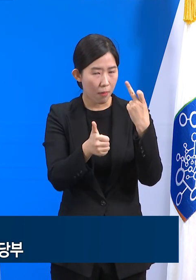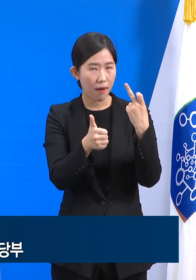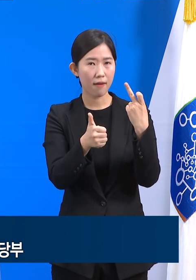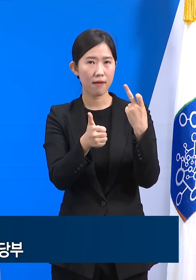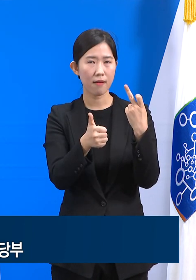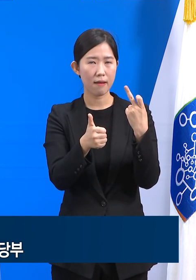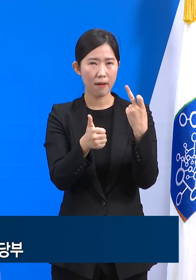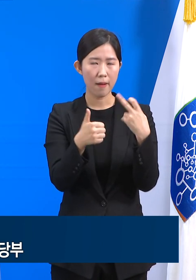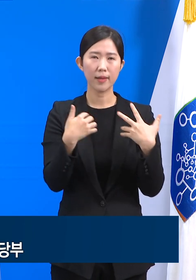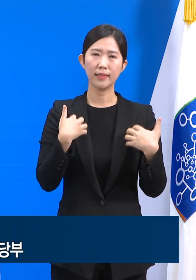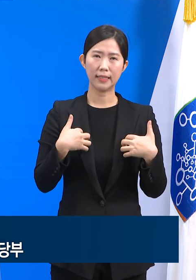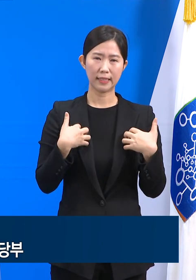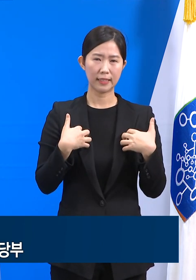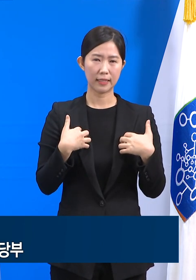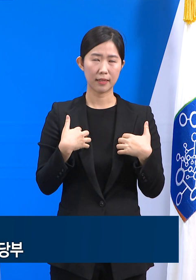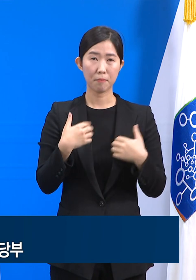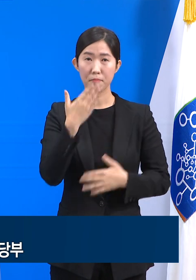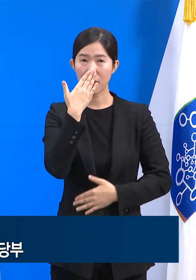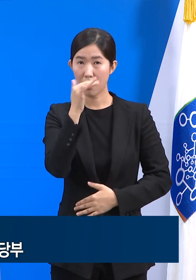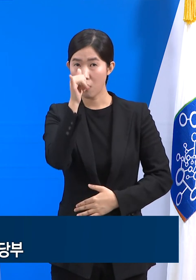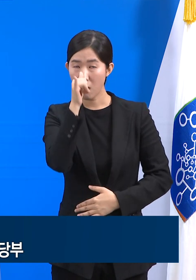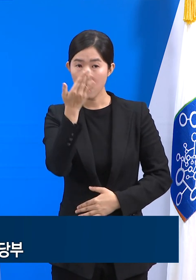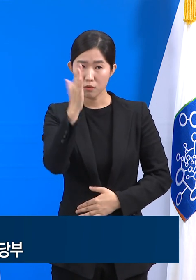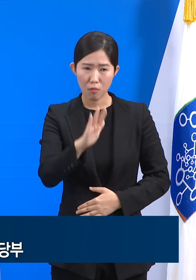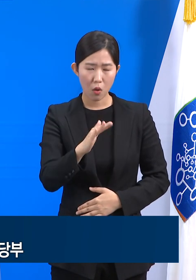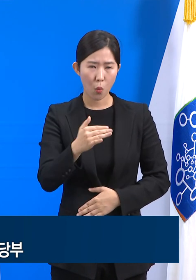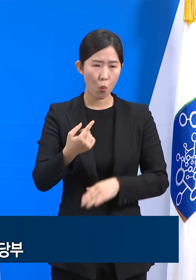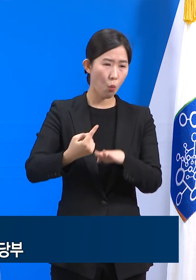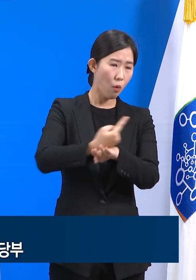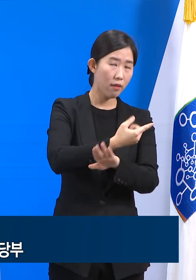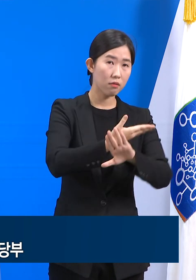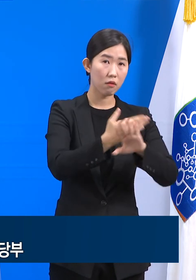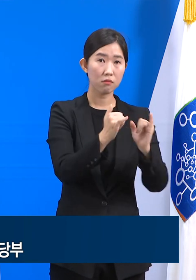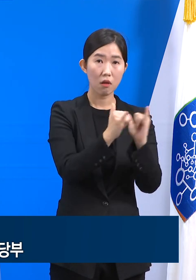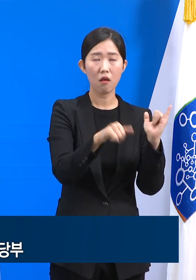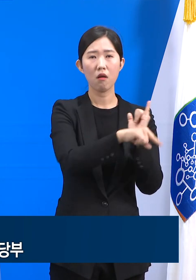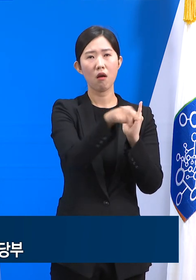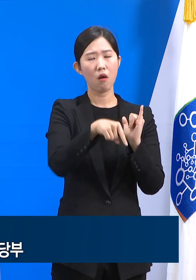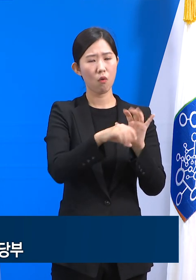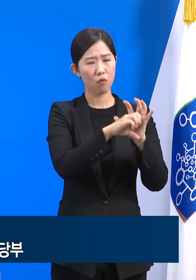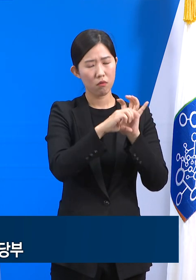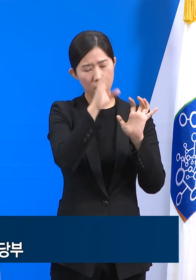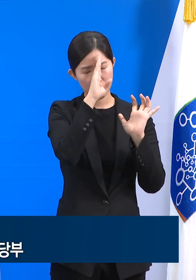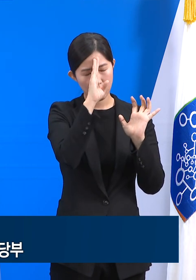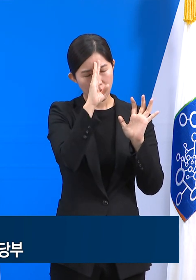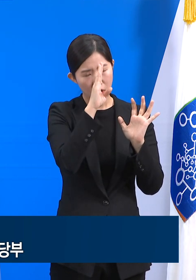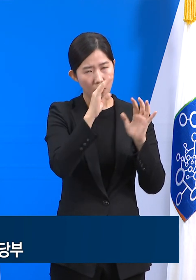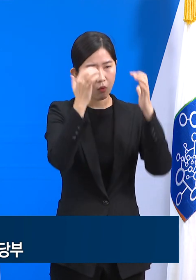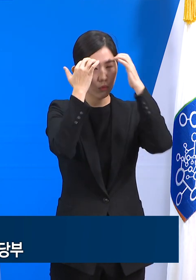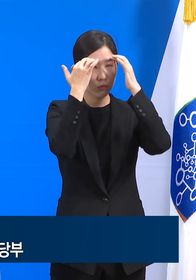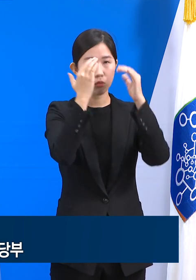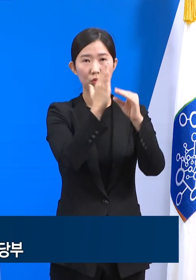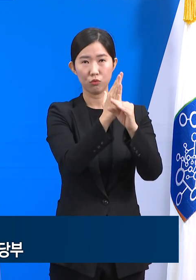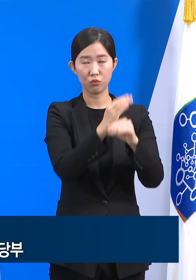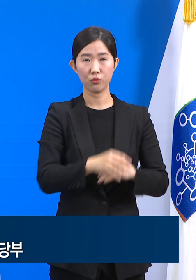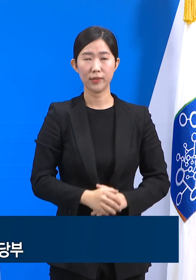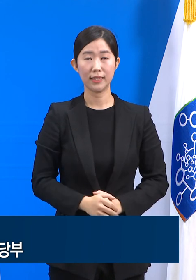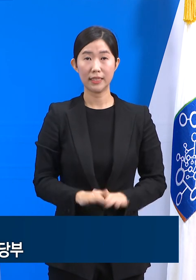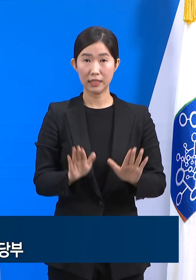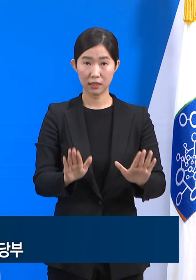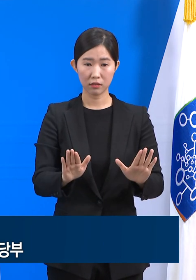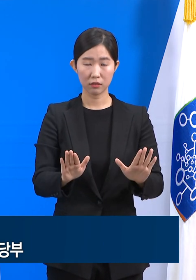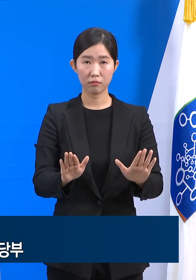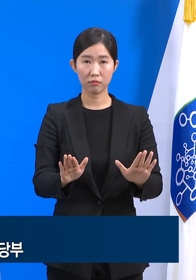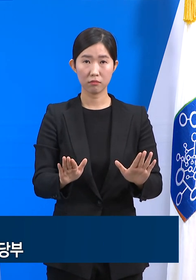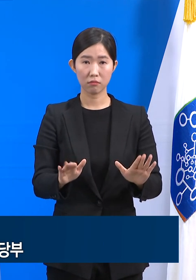있겠지만 또 누군가는 코로나19로 인해 고통받는 시간을 보내고 있습니다. 이 같은 시간 속에서 우리 사회의